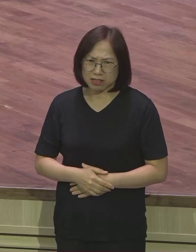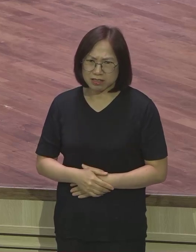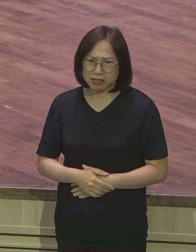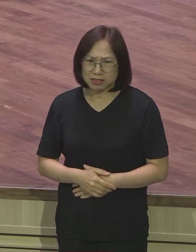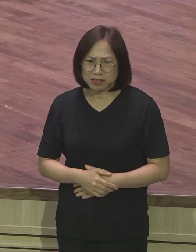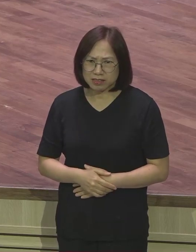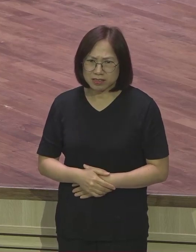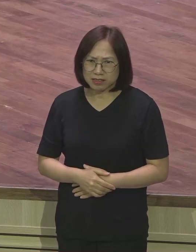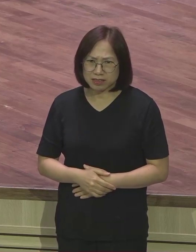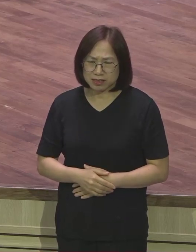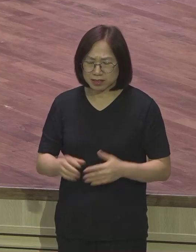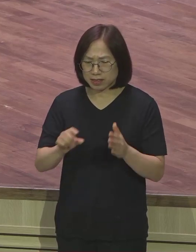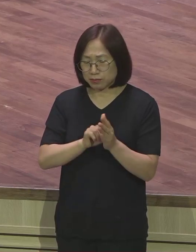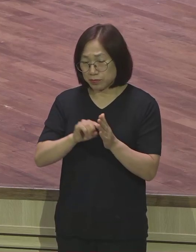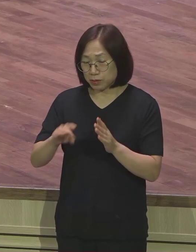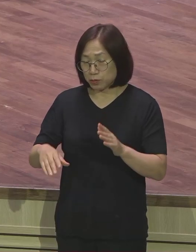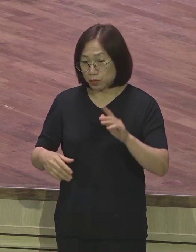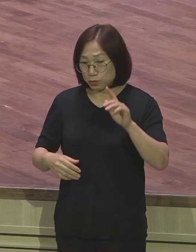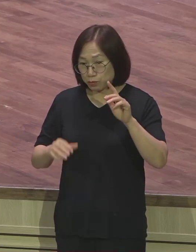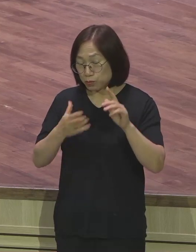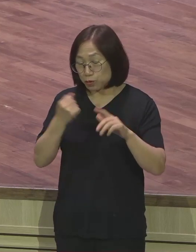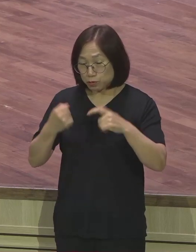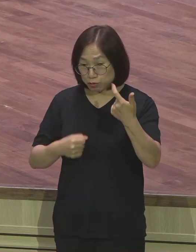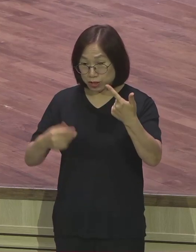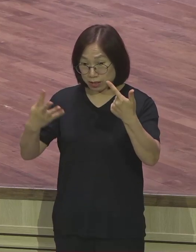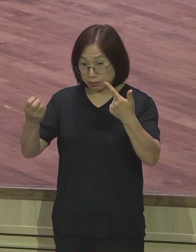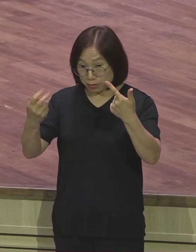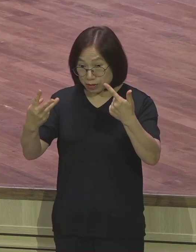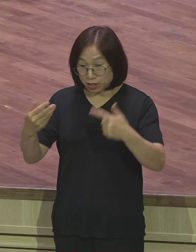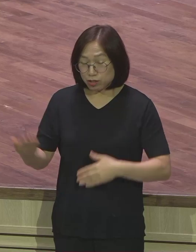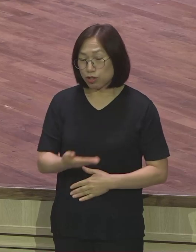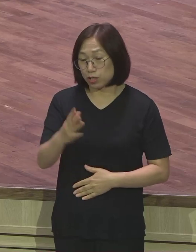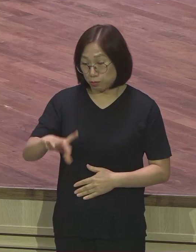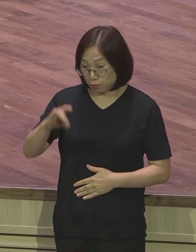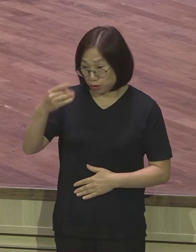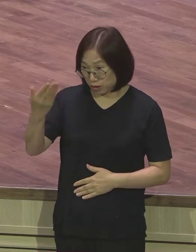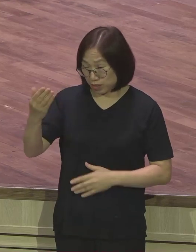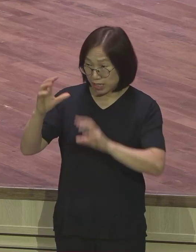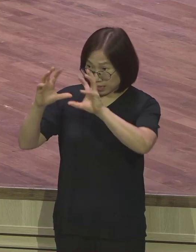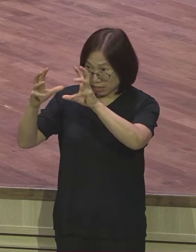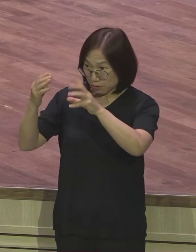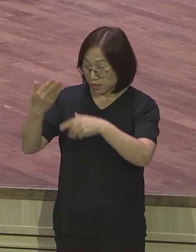마태복음 6장 33절에는 너희는 먼저 그의 나라와 그의 을을 구하라.